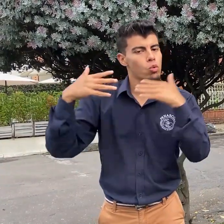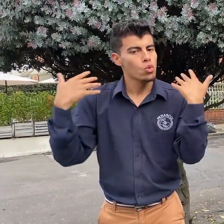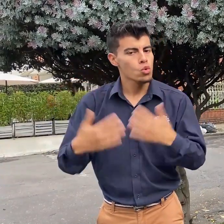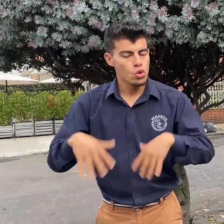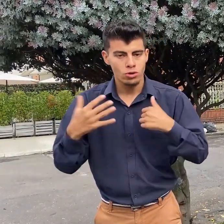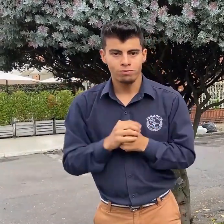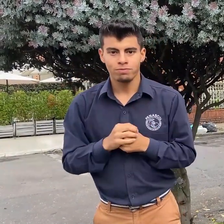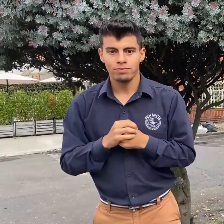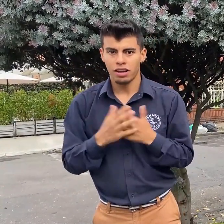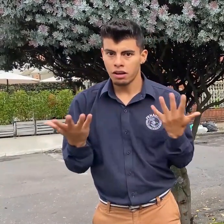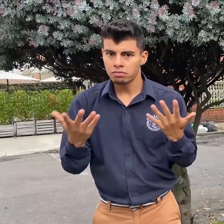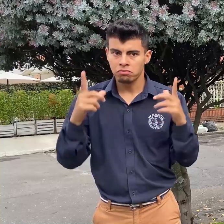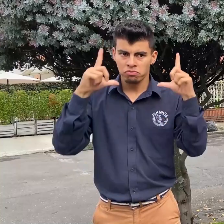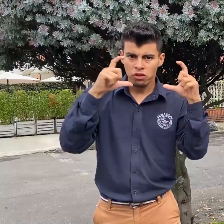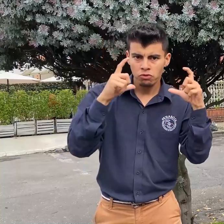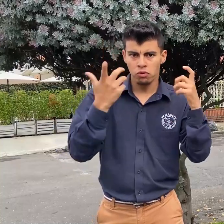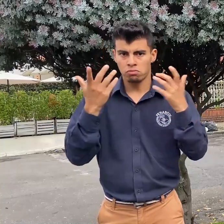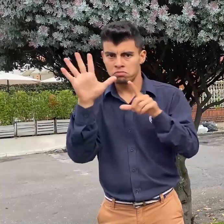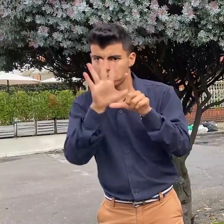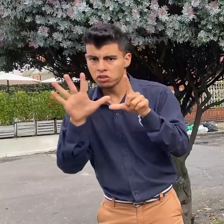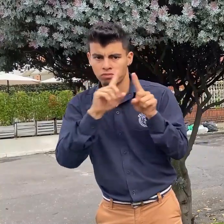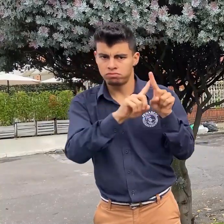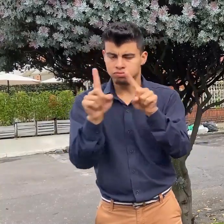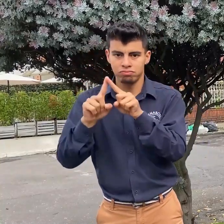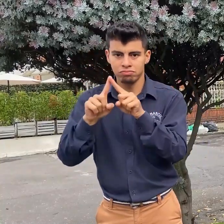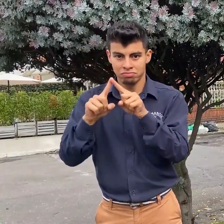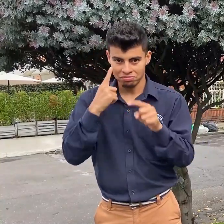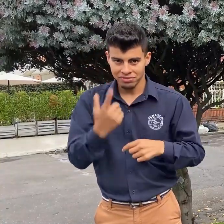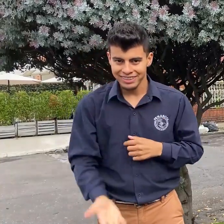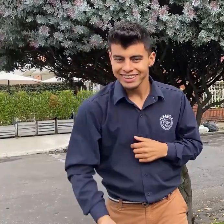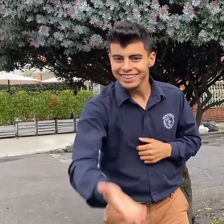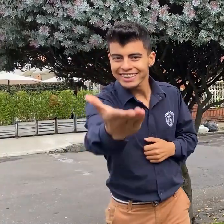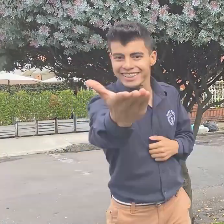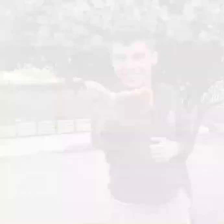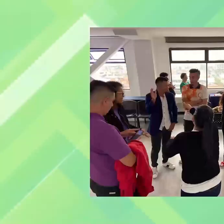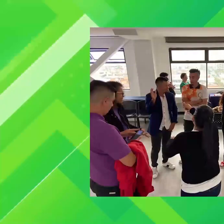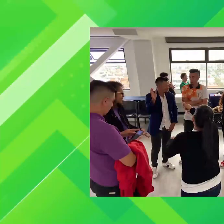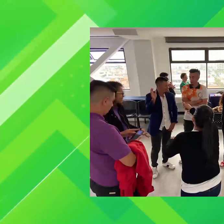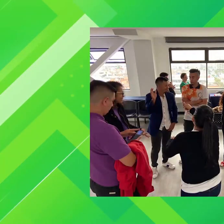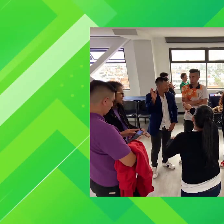estos días. ¡Uy! Tenemos fotografías y videos tomados dentro de las jornadas. ¡Veamos!